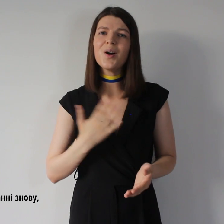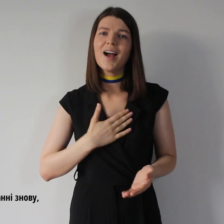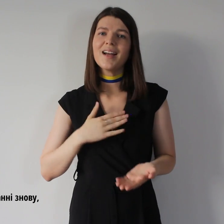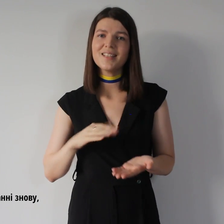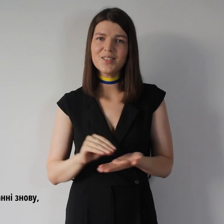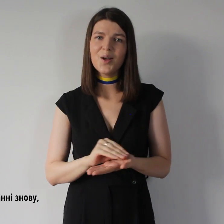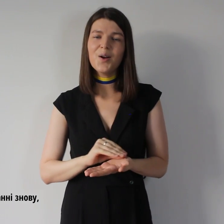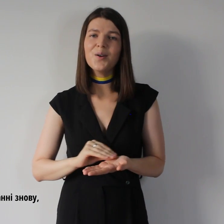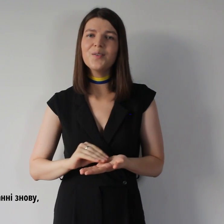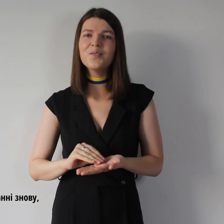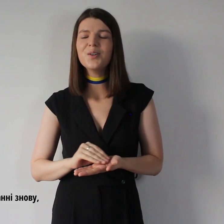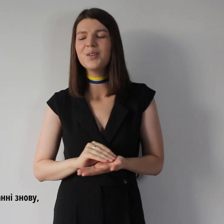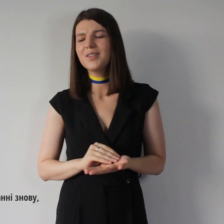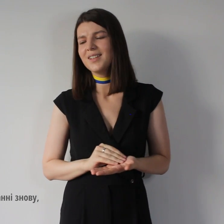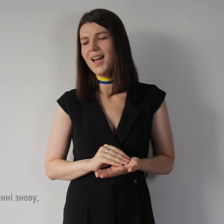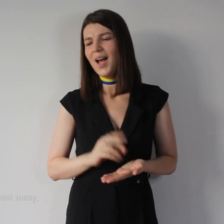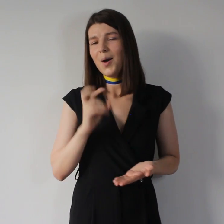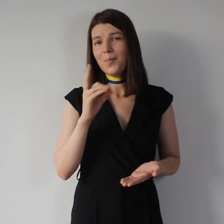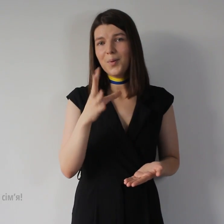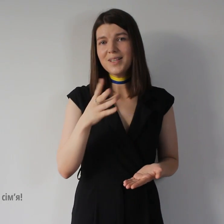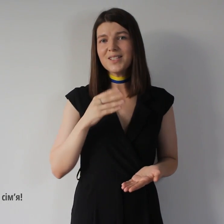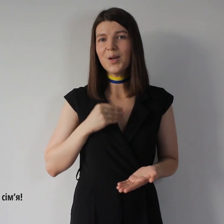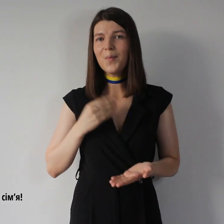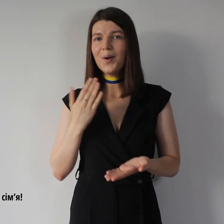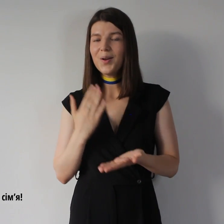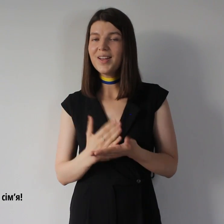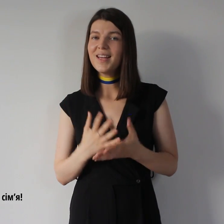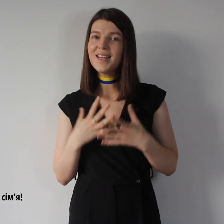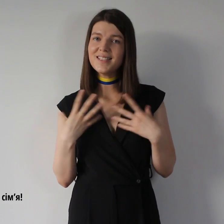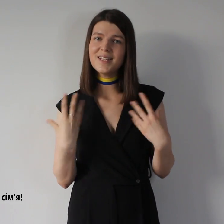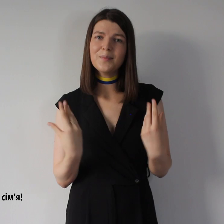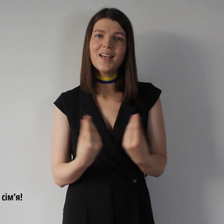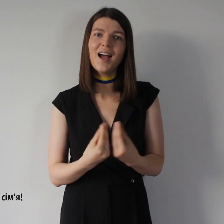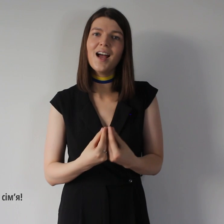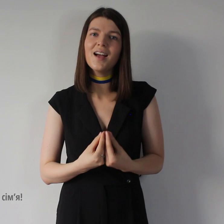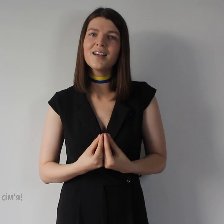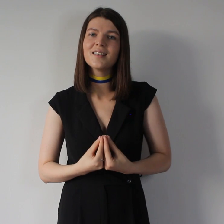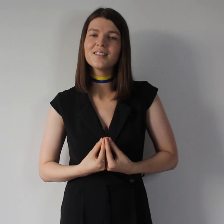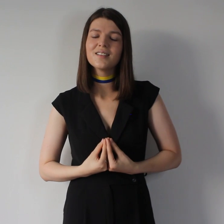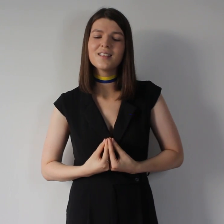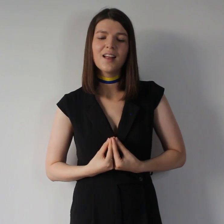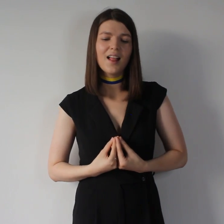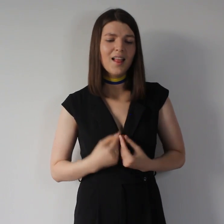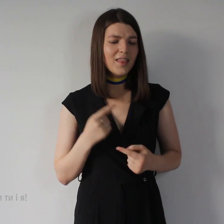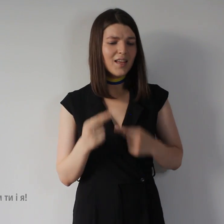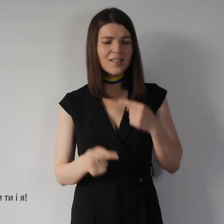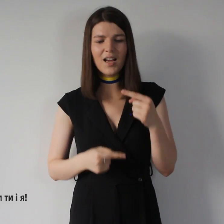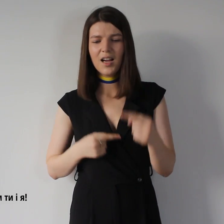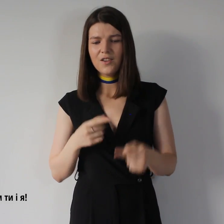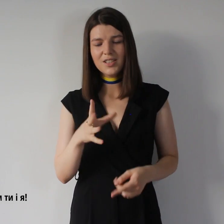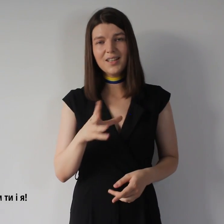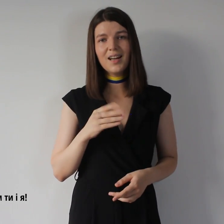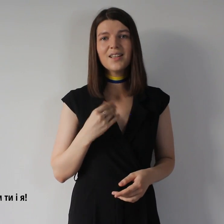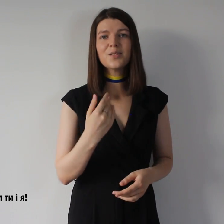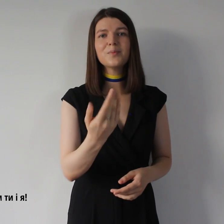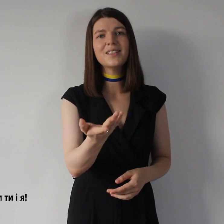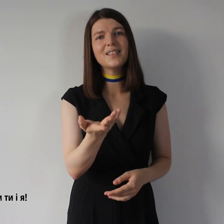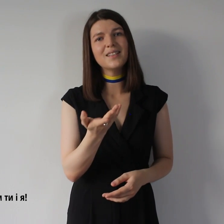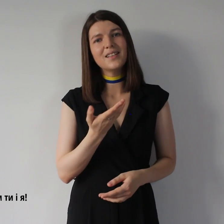коханні знову Бо ми з тобою є сім'я Назавжди разом ти